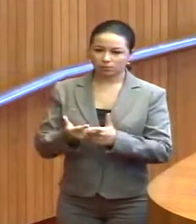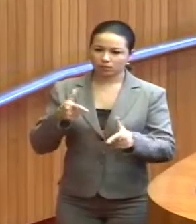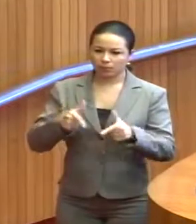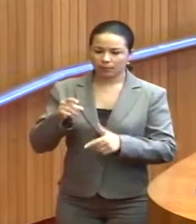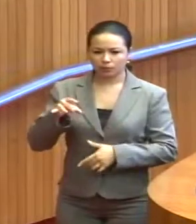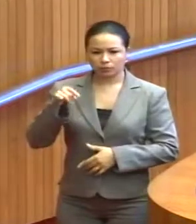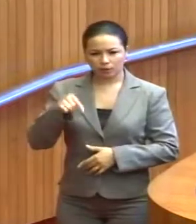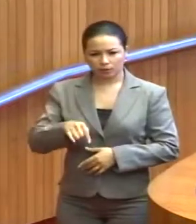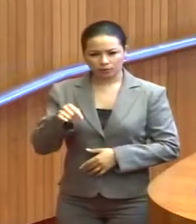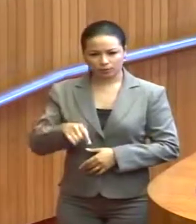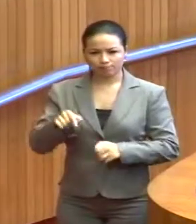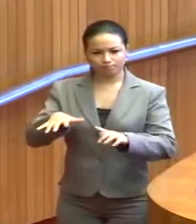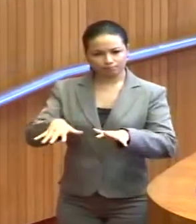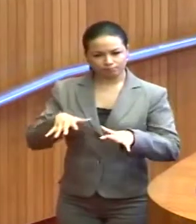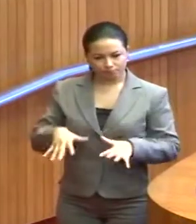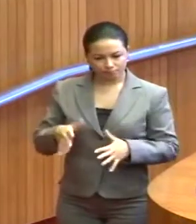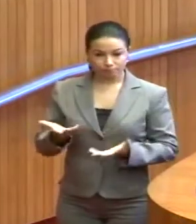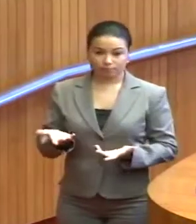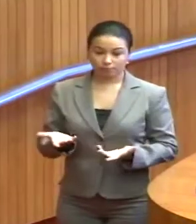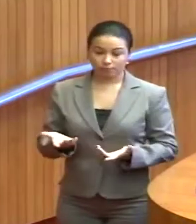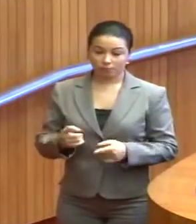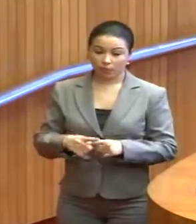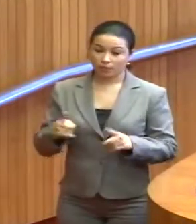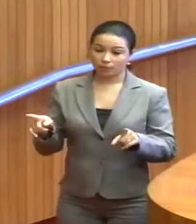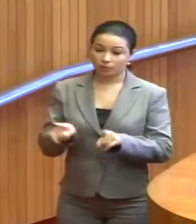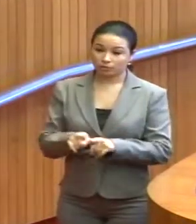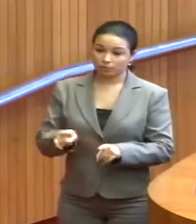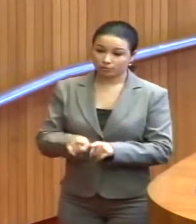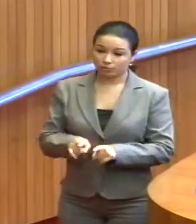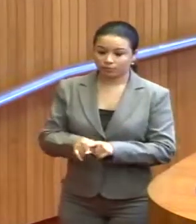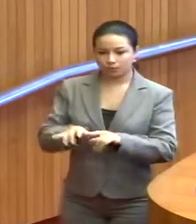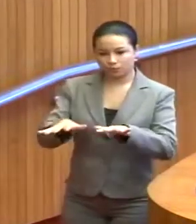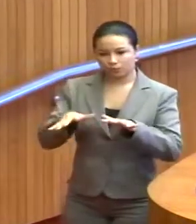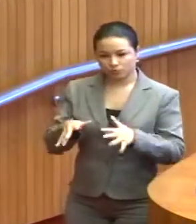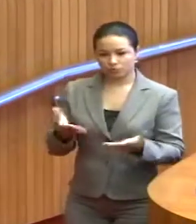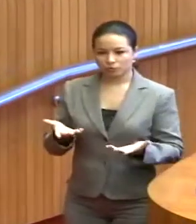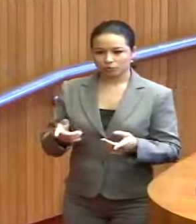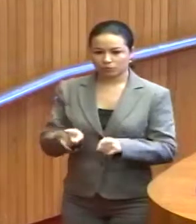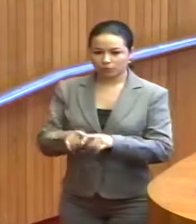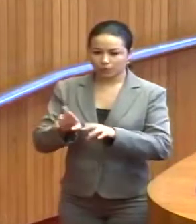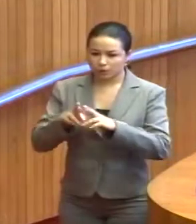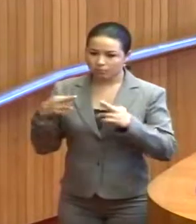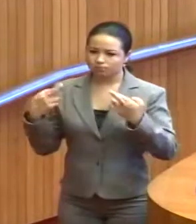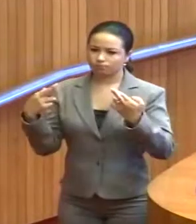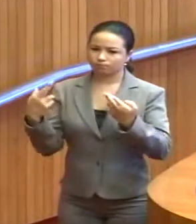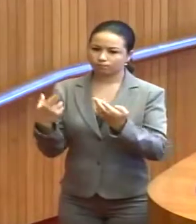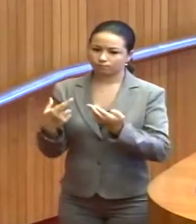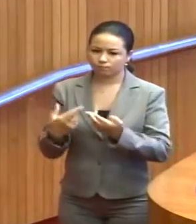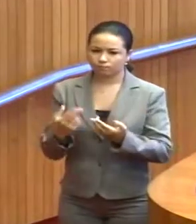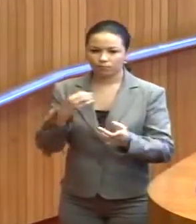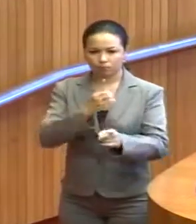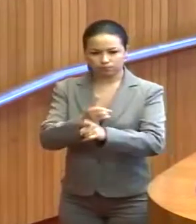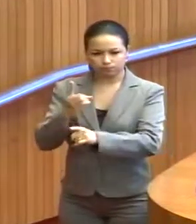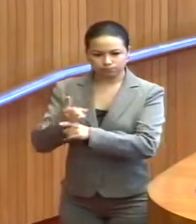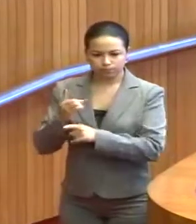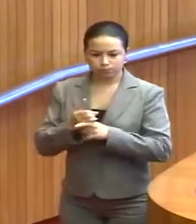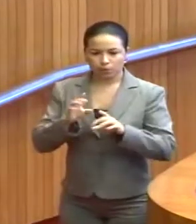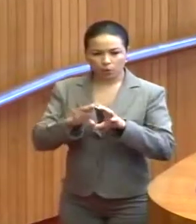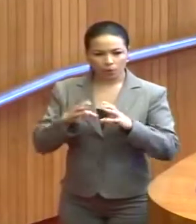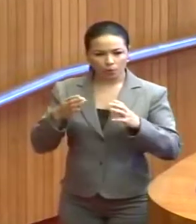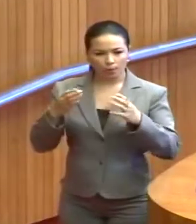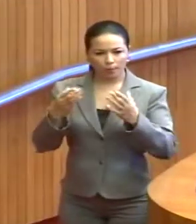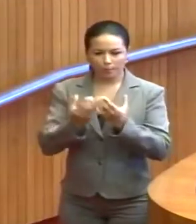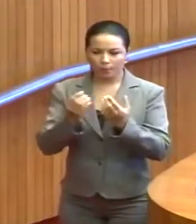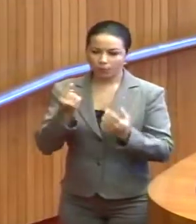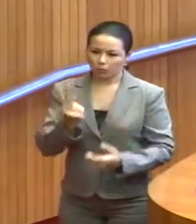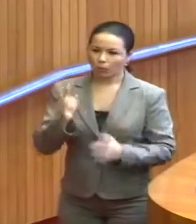aqui, durante a sessão plenária, mas também nas audiências, nas reuniões, nos encontros, na comunidade, com